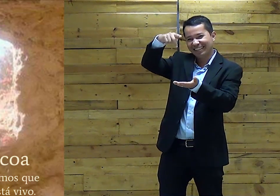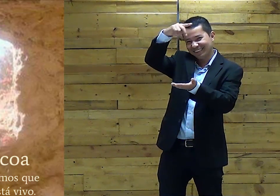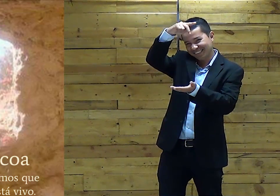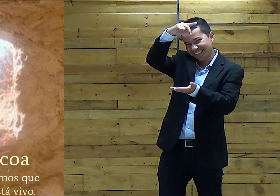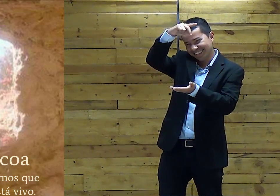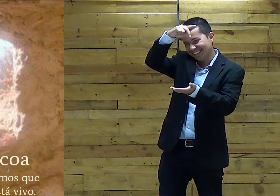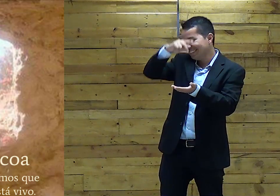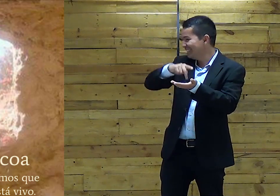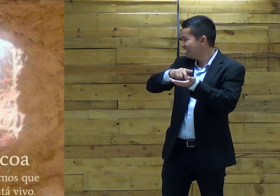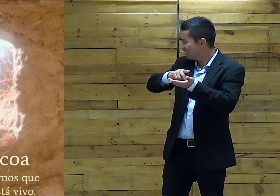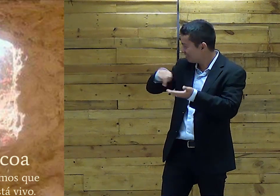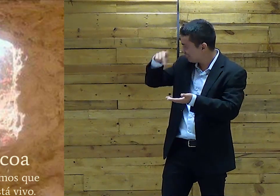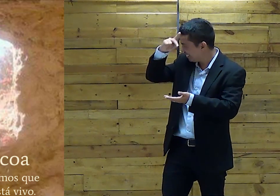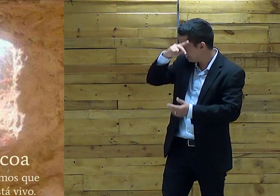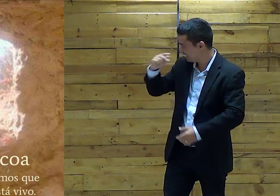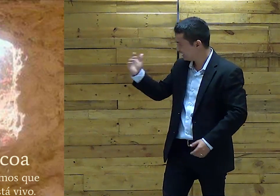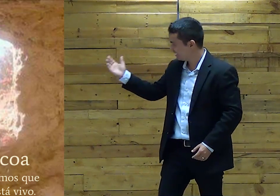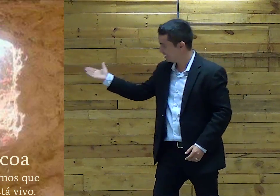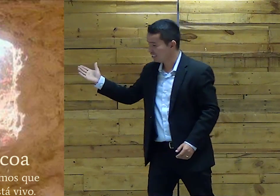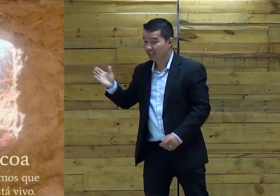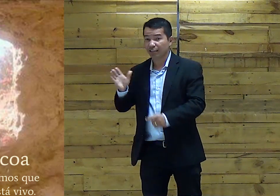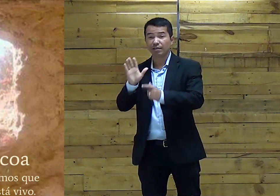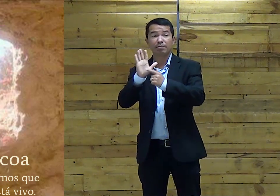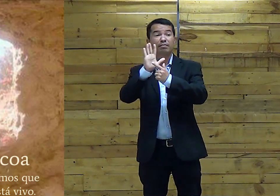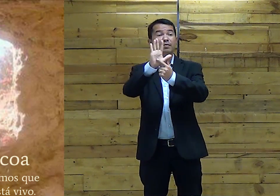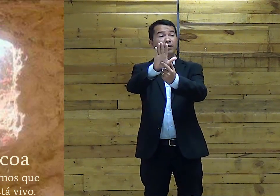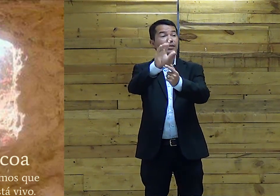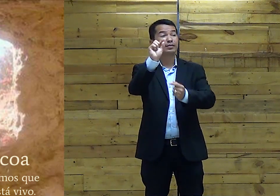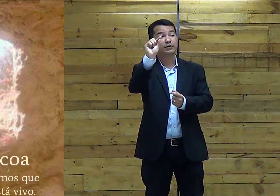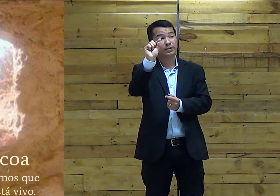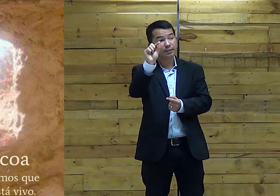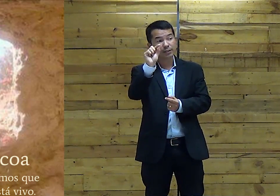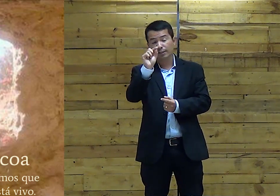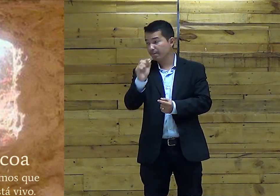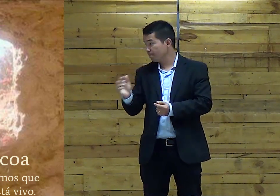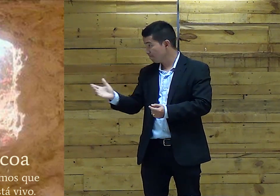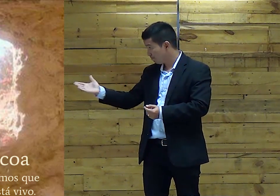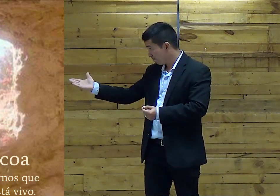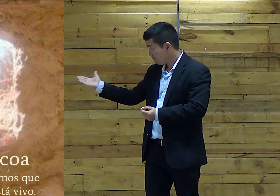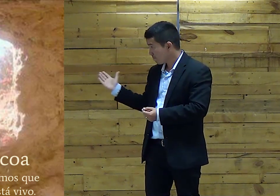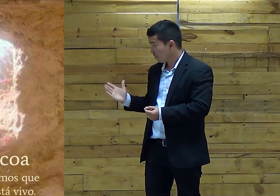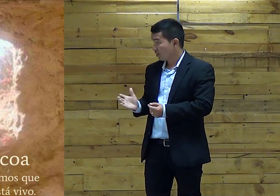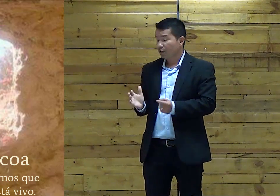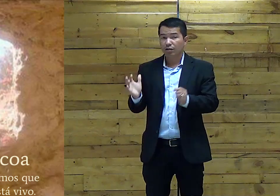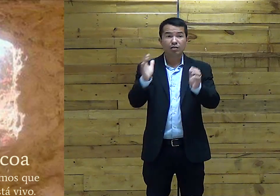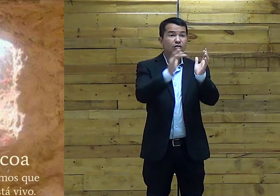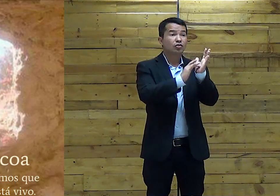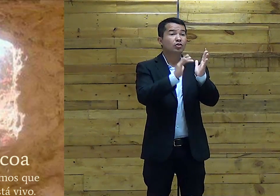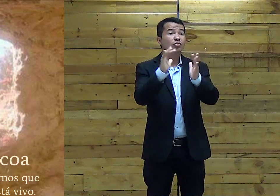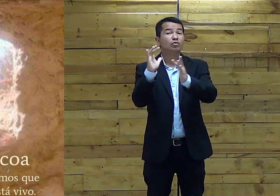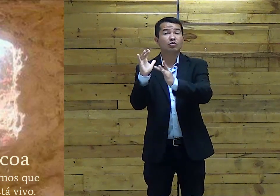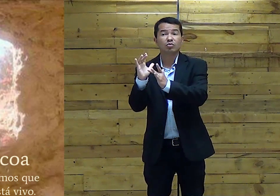Páscoa Páscoa Nos mostra o quê? Nos lembra o quê?